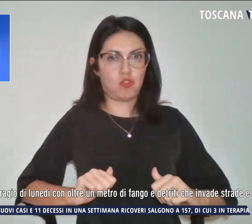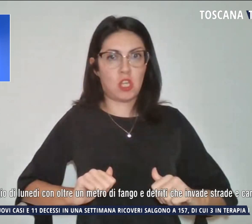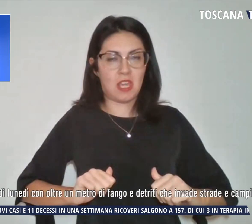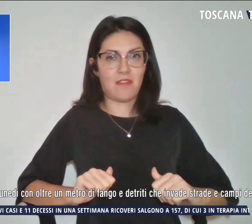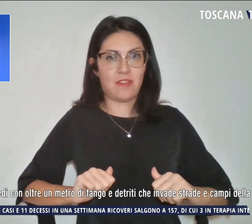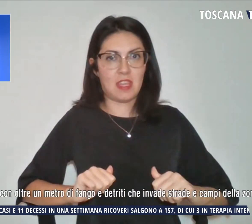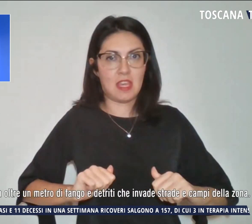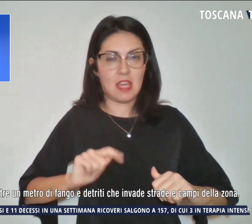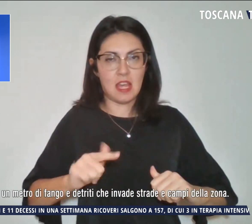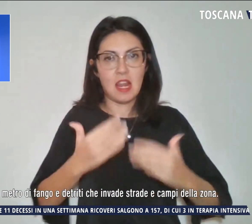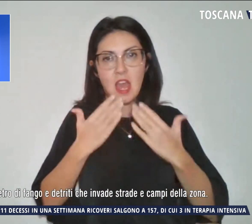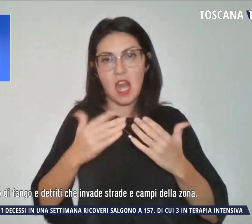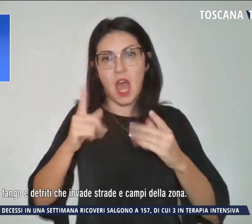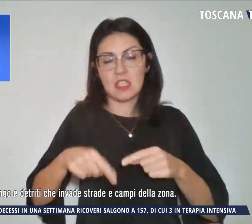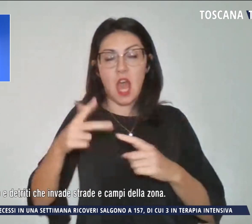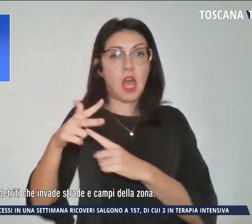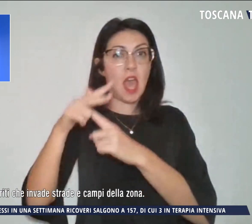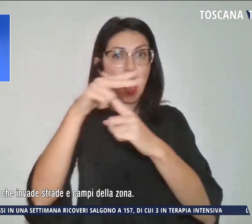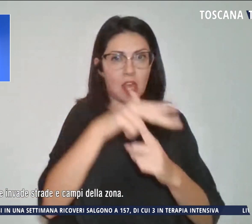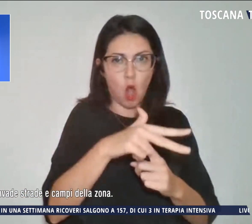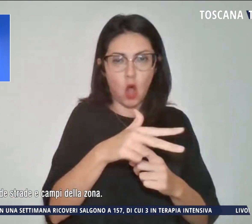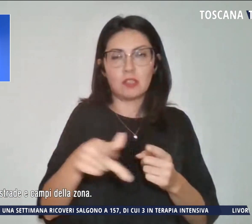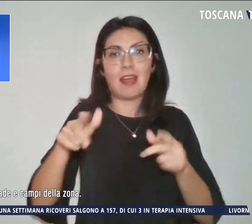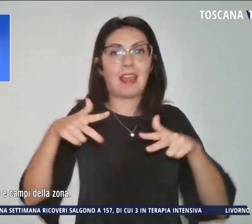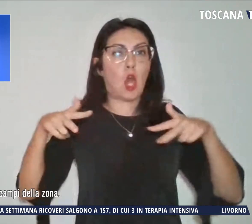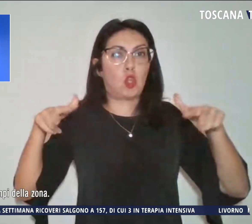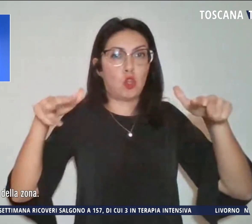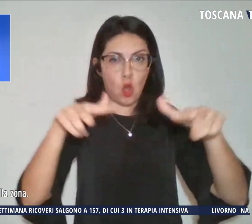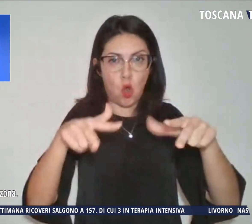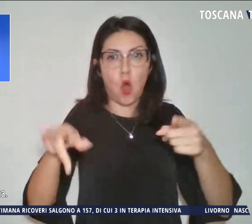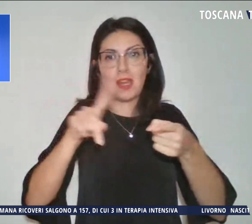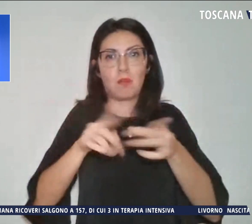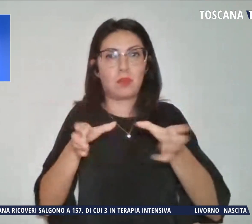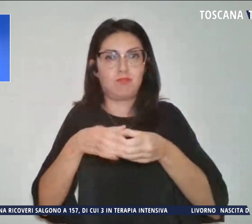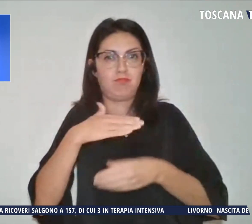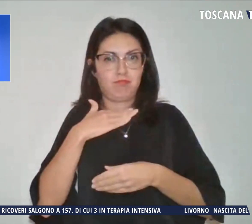'aiuto di elicotteri, droni e unità cinofile.